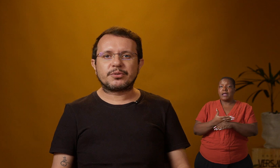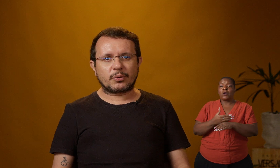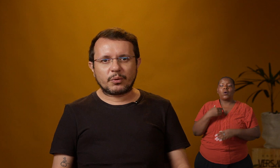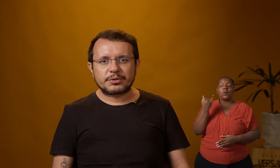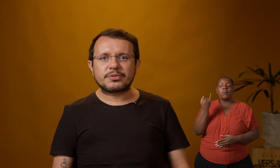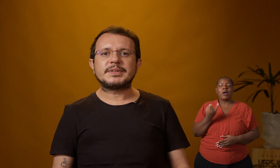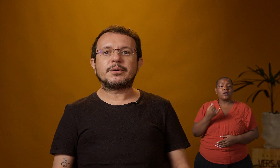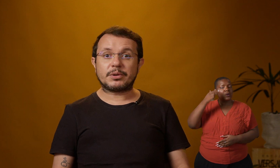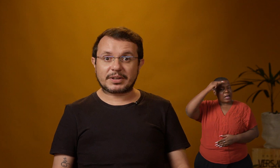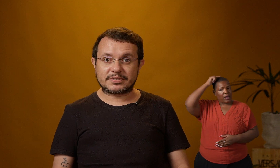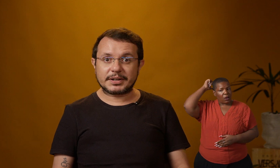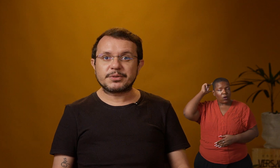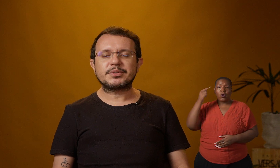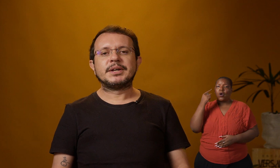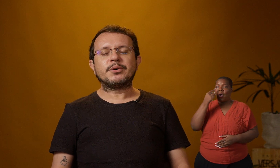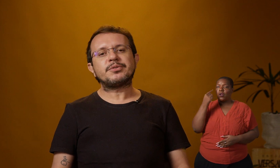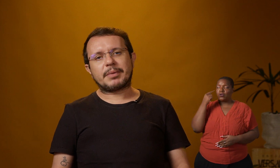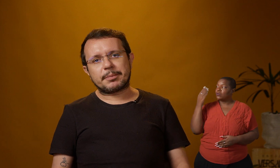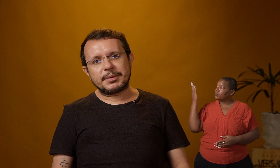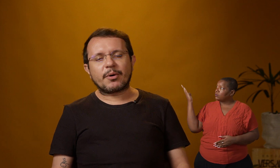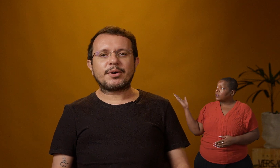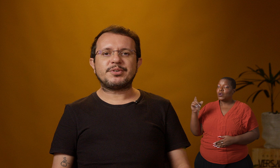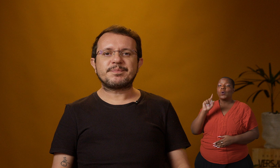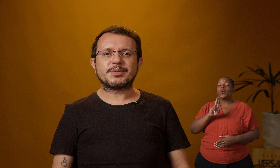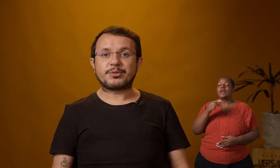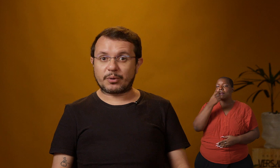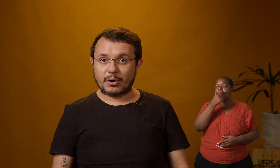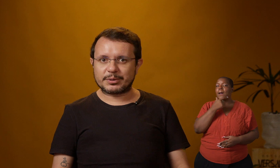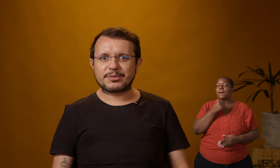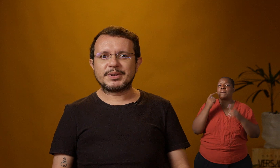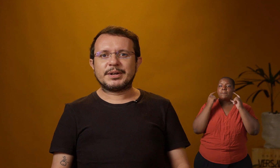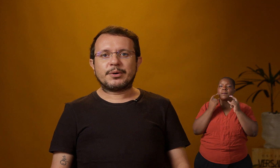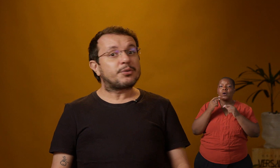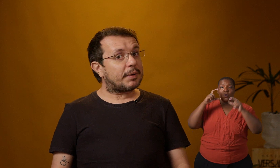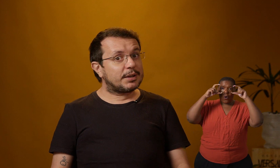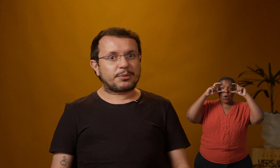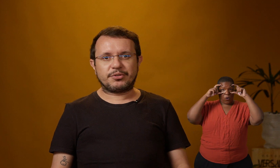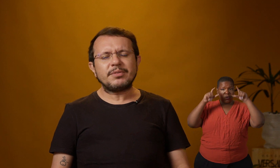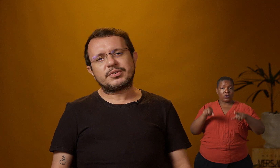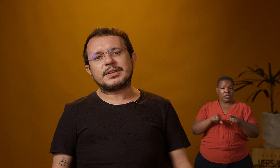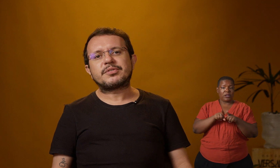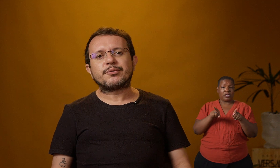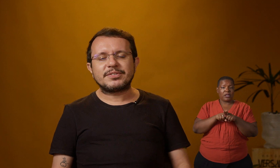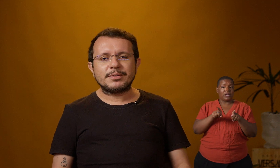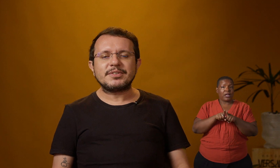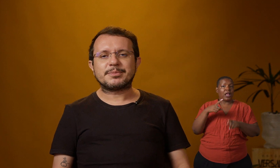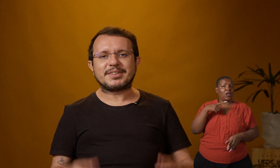lisos, curtos, tenho olhos castanhos, uso barba e bigode, uso óculos, uso aparelhos auditivos, que não são visíveis, mas